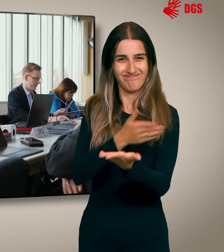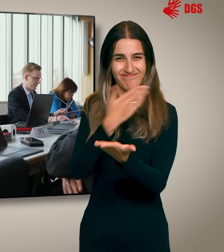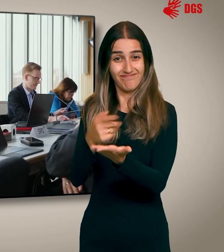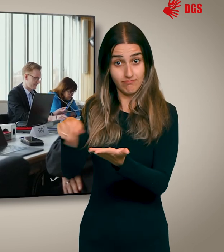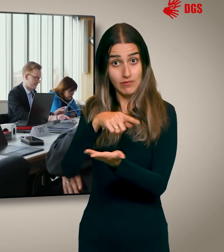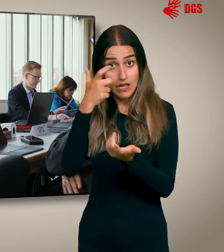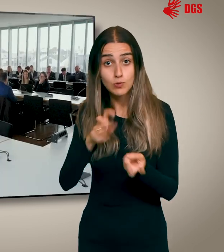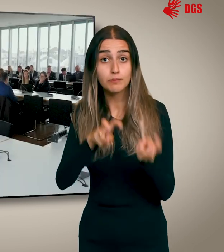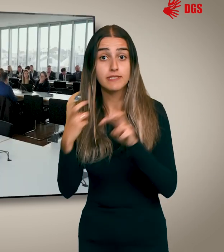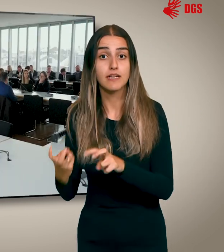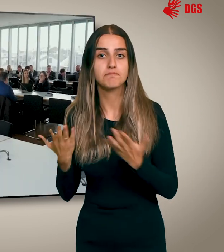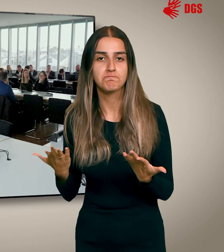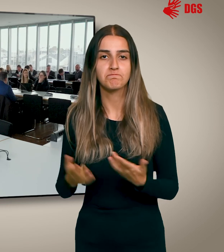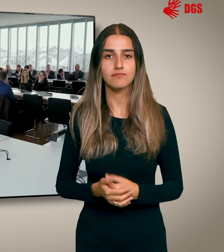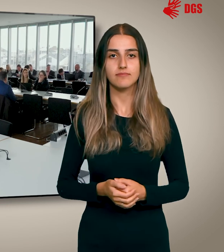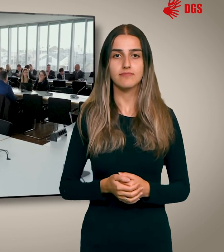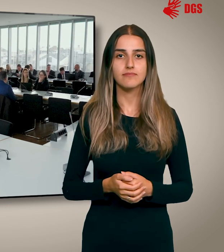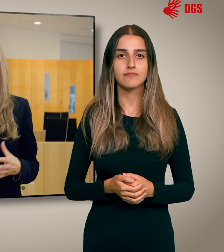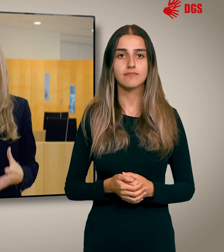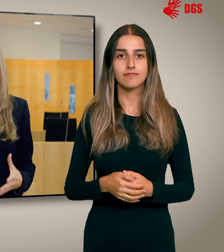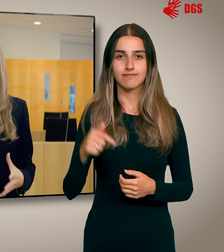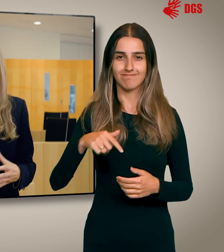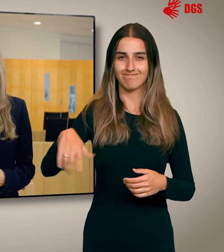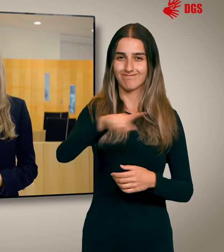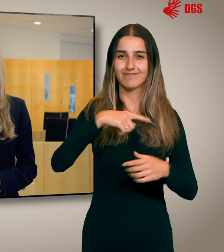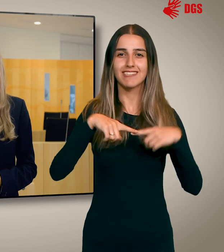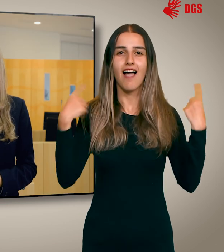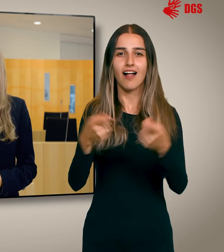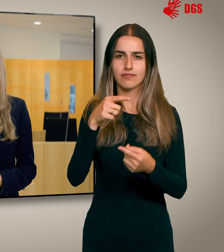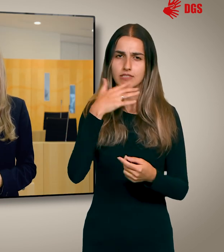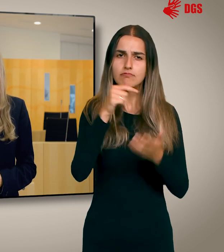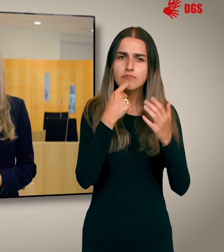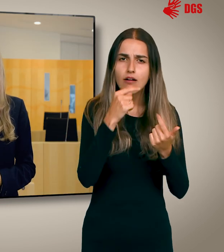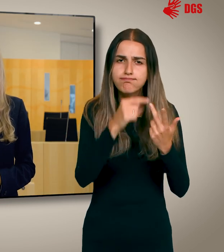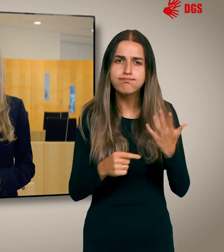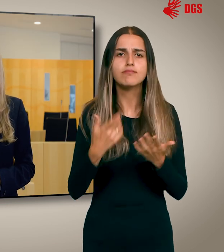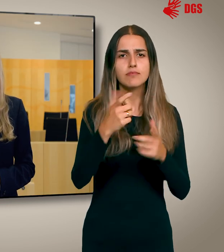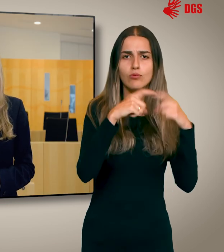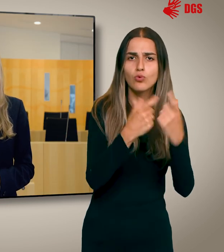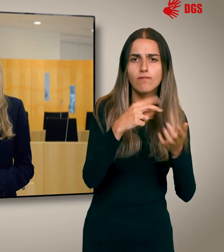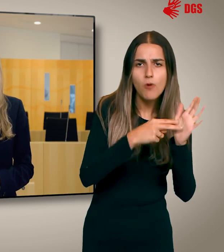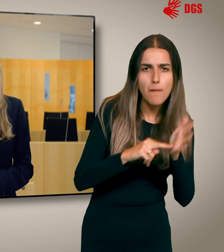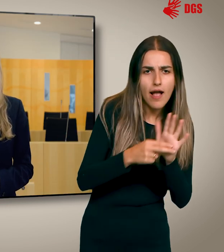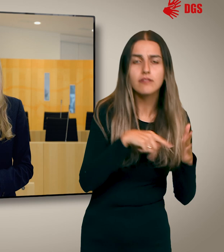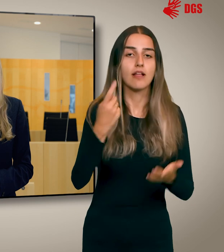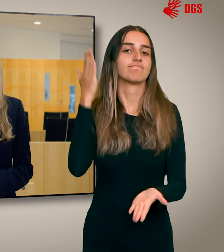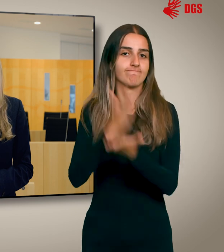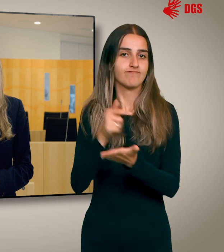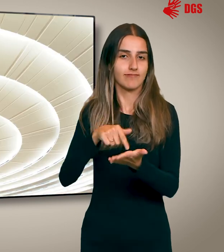die Vorgaben des Parlaments hält. Und hier im Plenarsaal wird über die Dinge, die in den Ausschüssen vorbereitet werden, final entschieden.